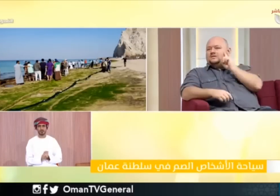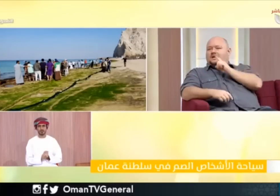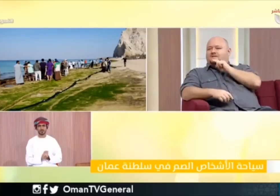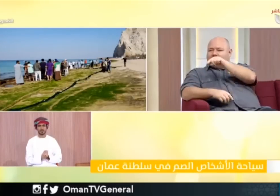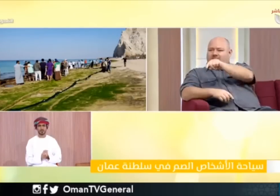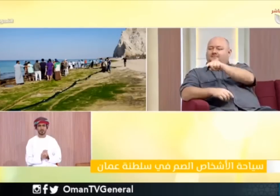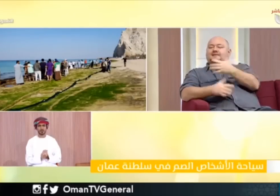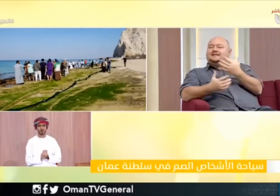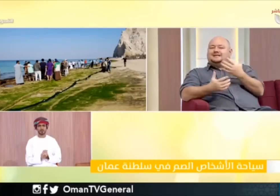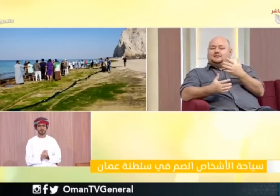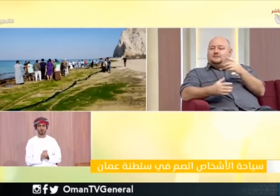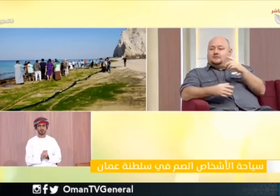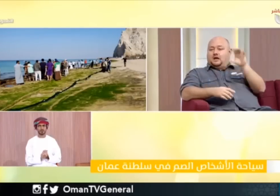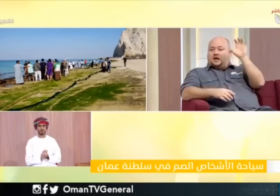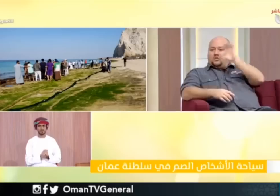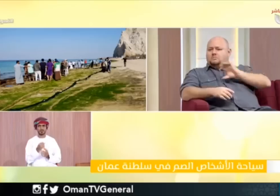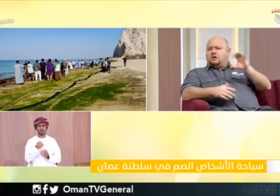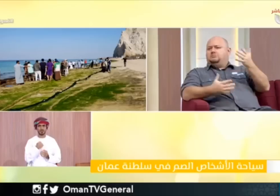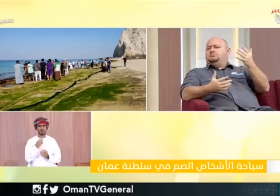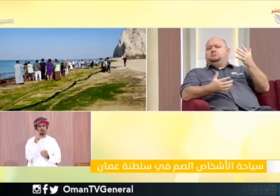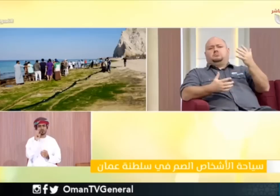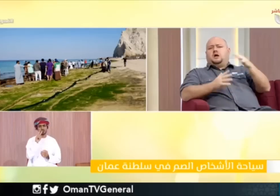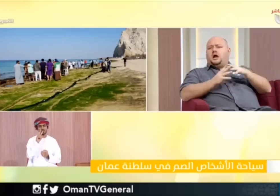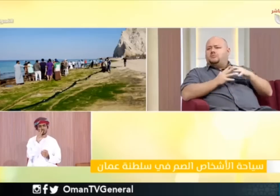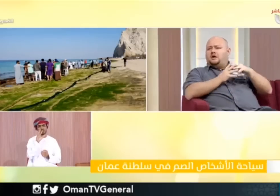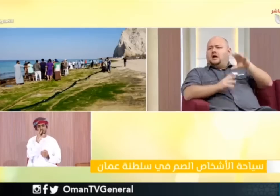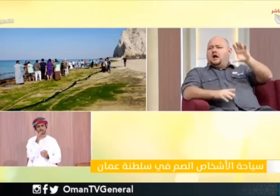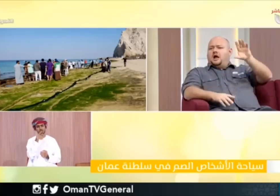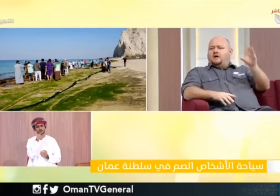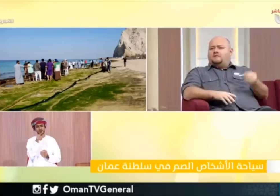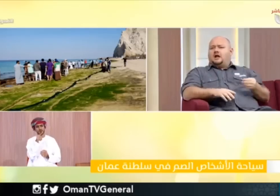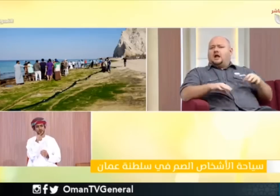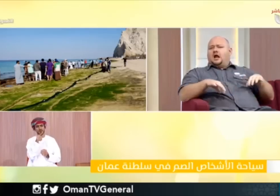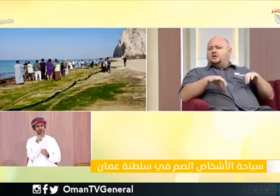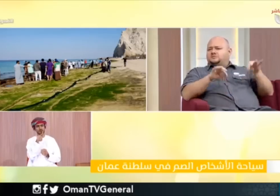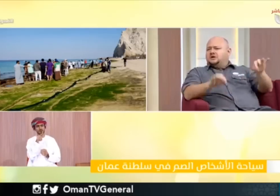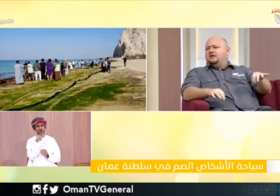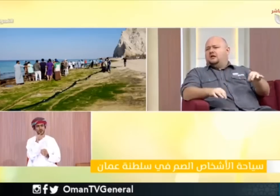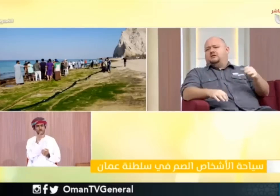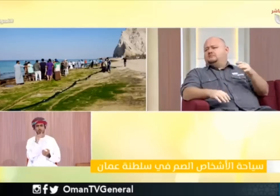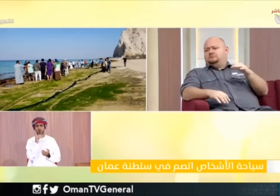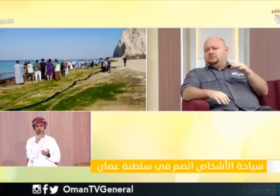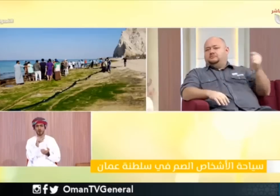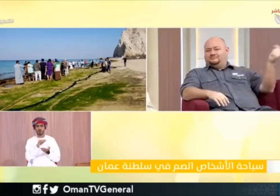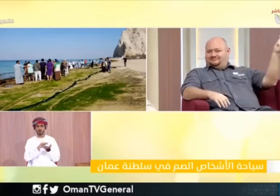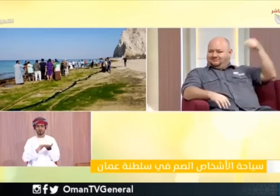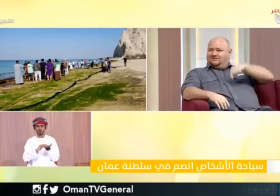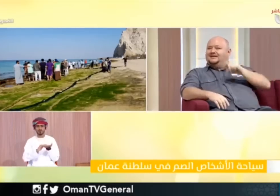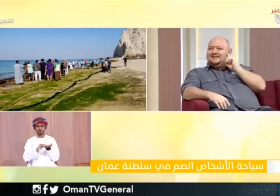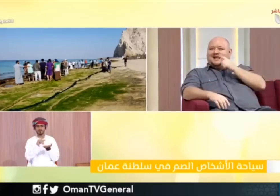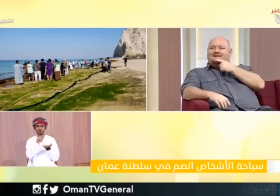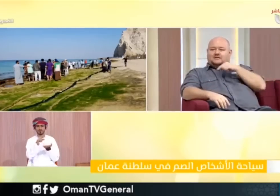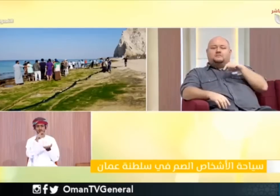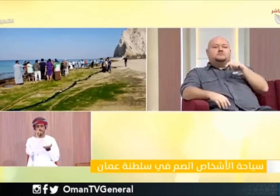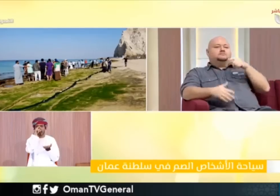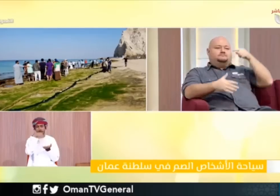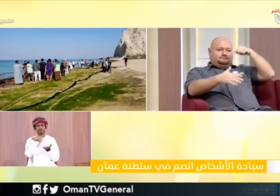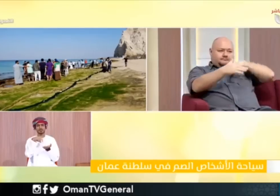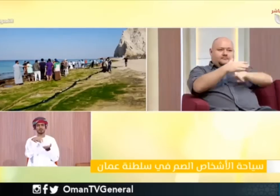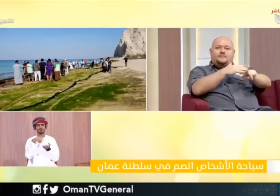أنا شايف من وجهة نظري أن أنتم كسلطنة عمان يعني محتاجة أن أي